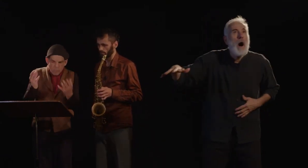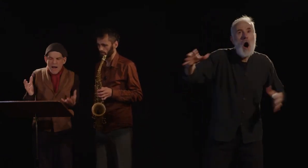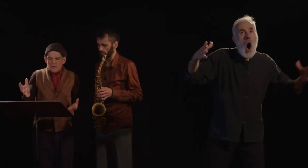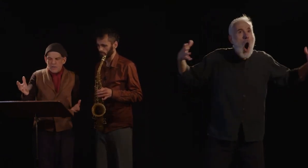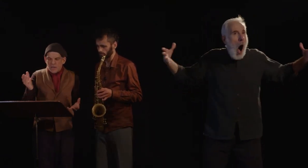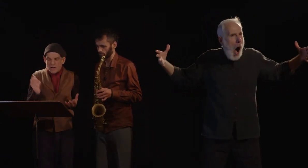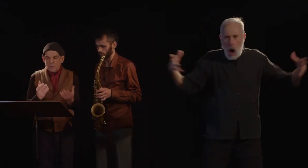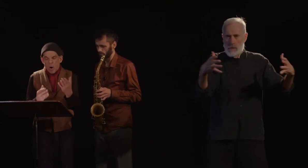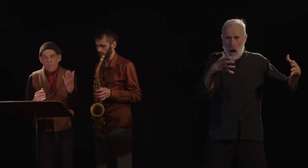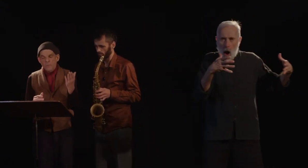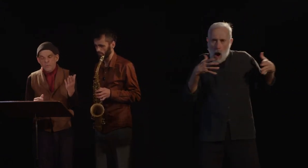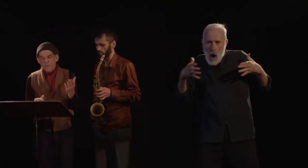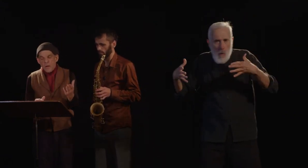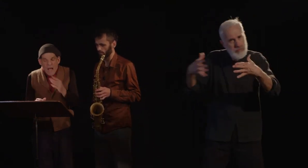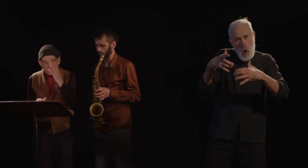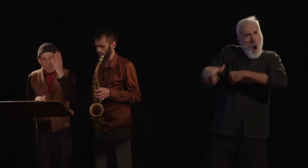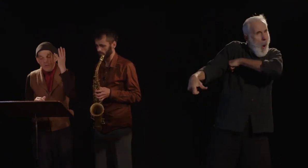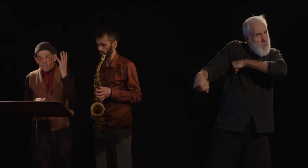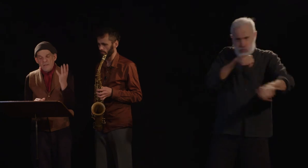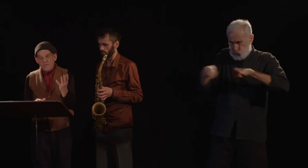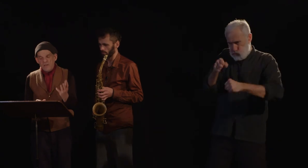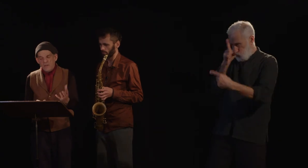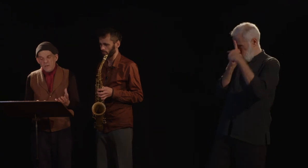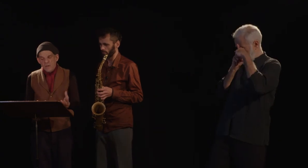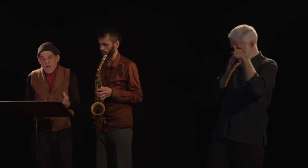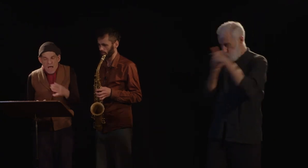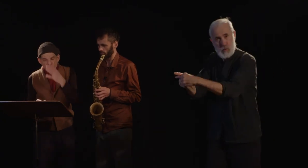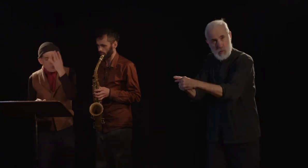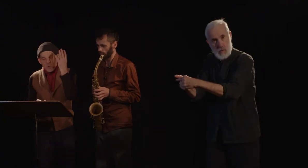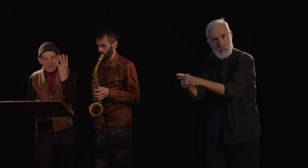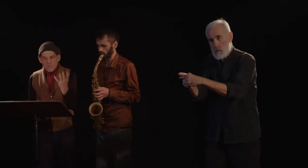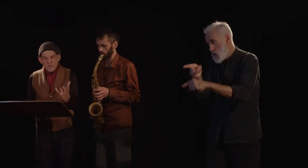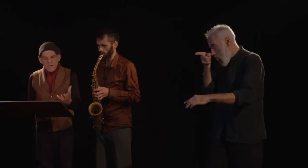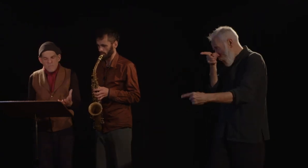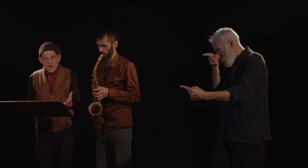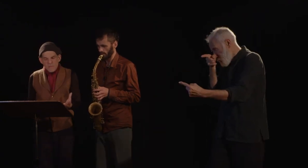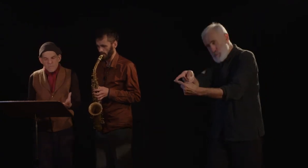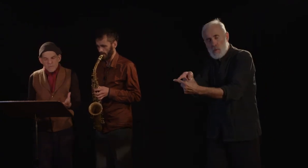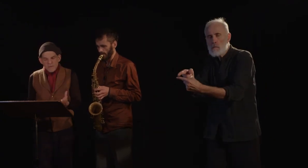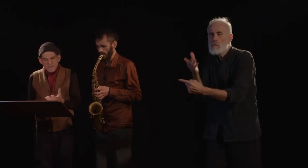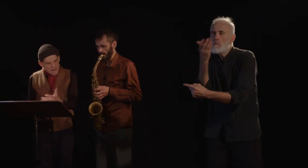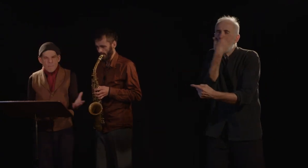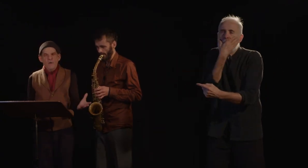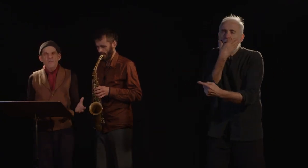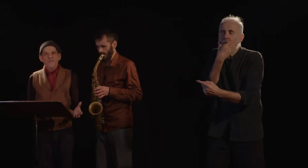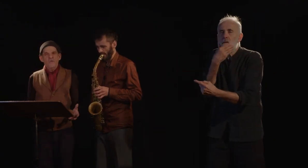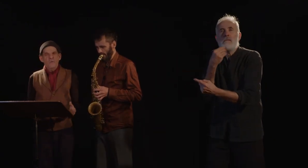marcher à ce grand but, à ce but magnifique, à ce but sublime, l'abolition